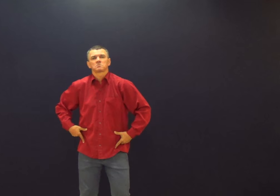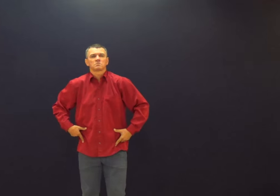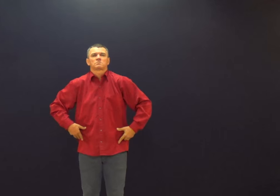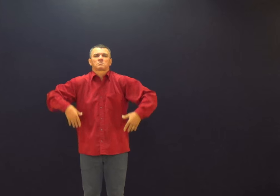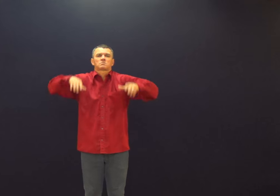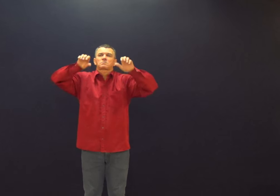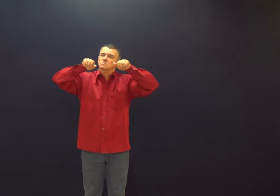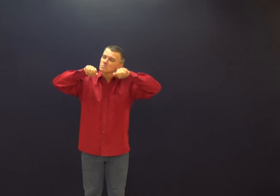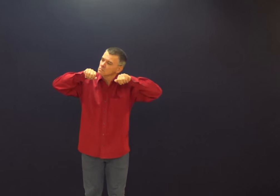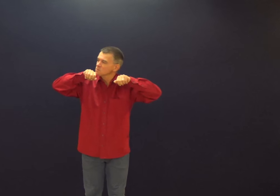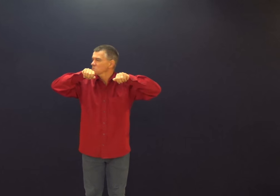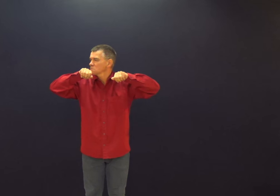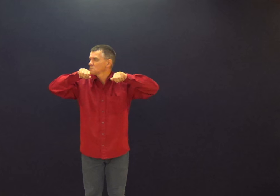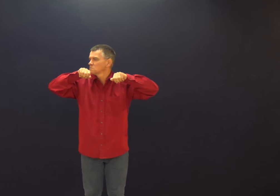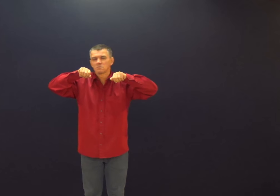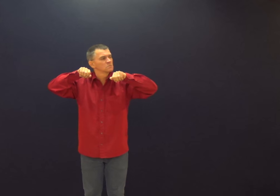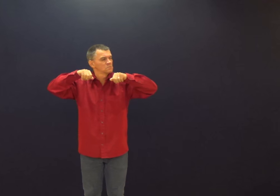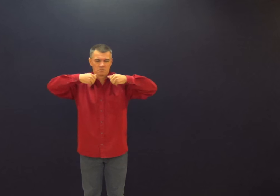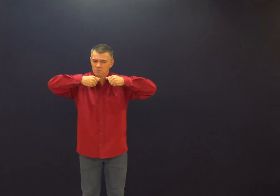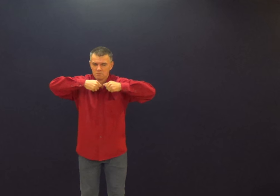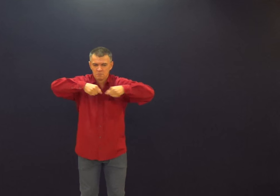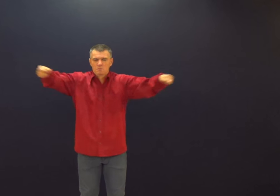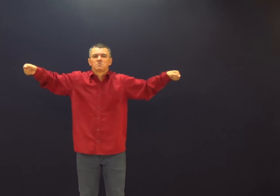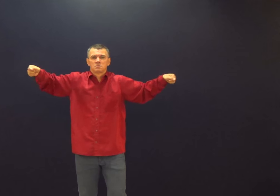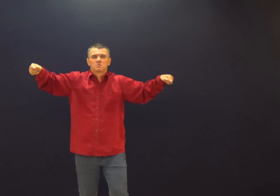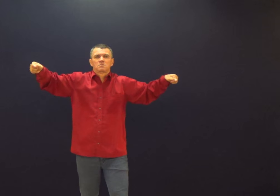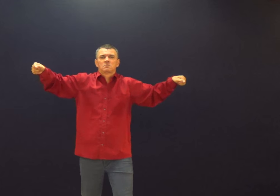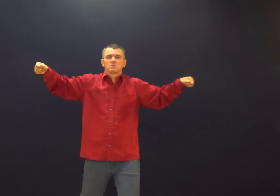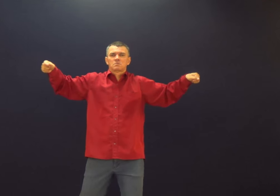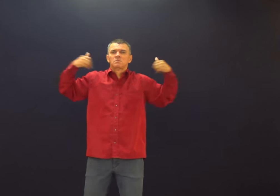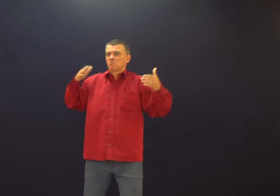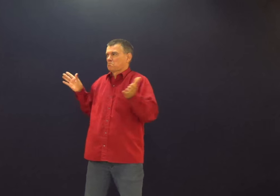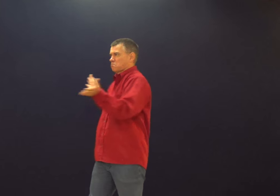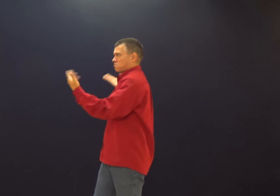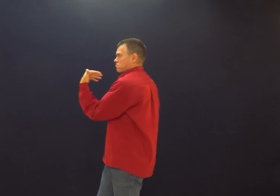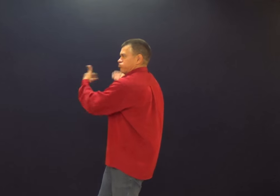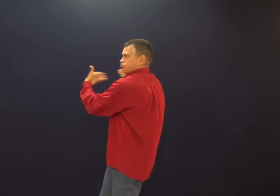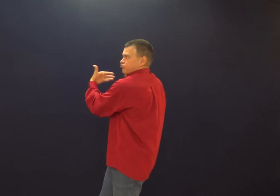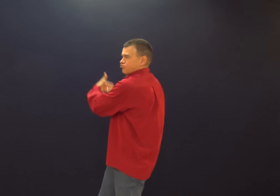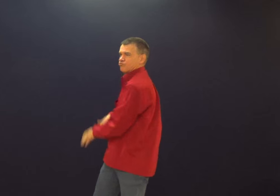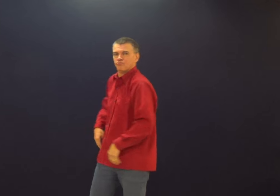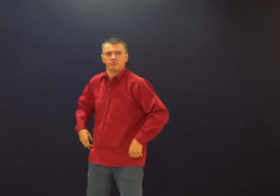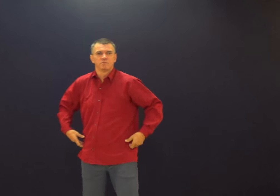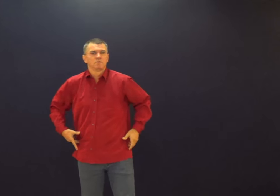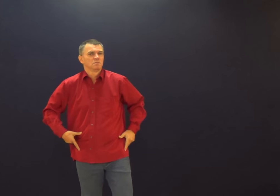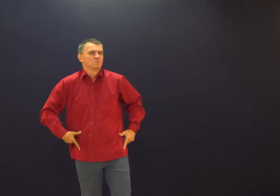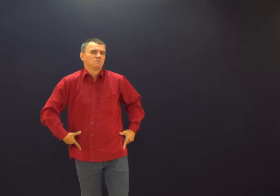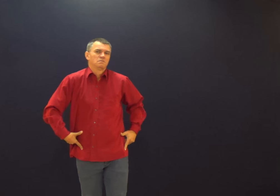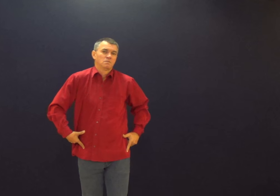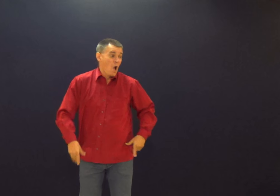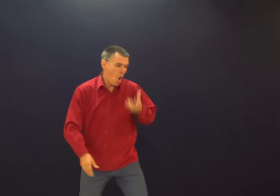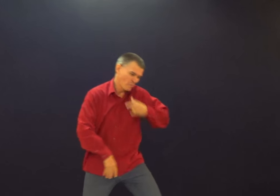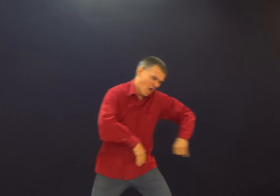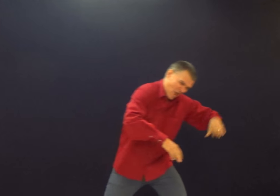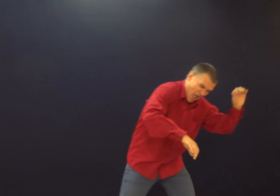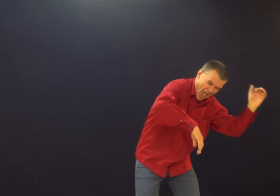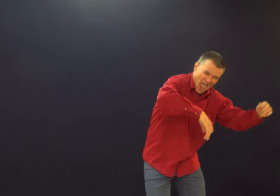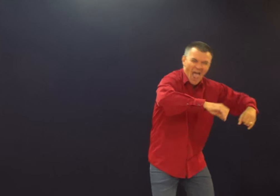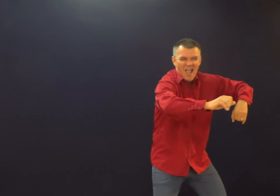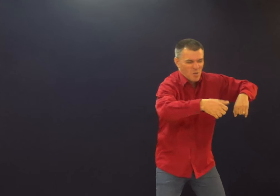Continuando com o óleo. Dou uma olhada ali, abre a porta, tejo, todo mundo olha pra mim. Tem